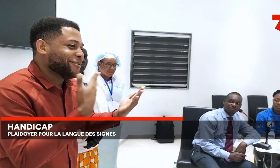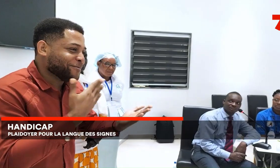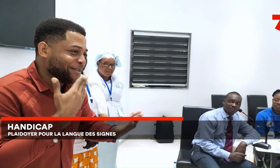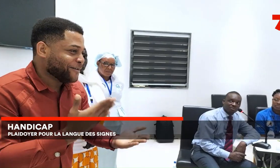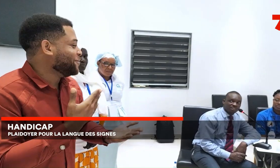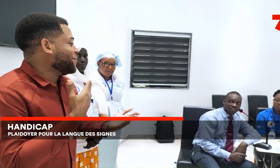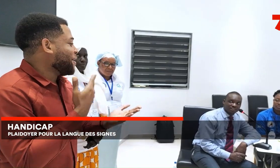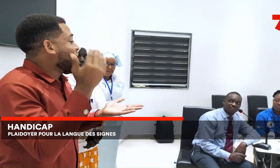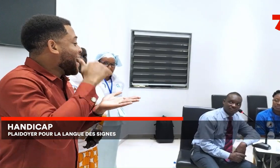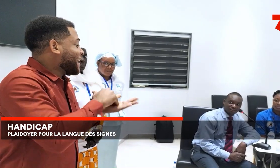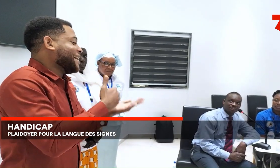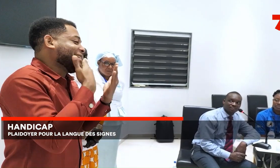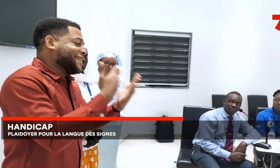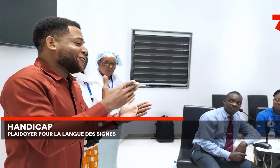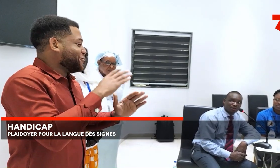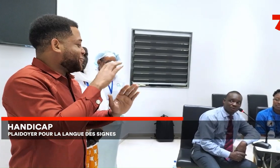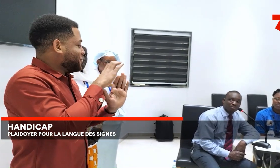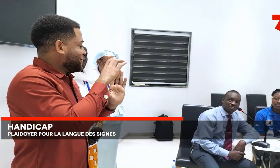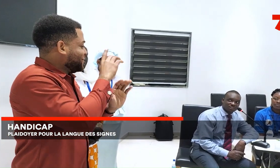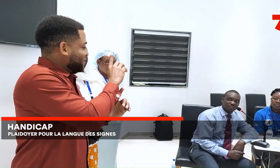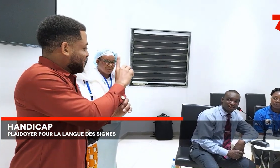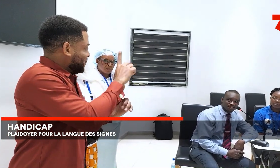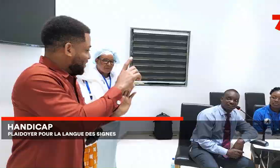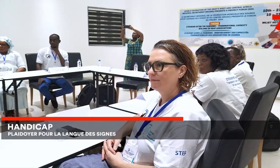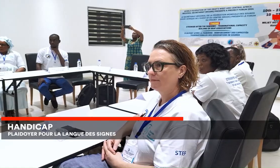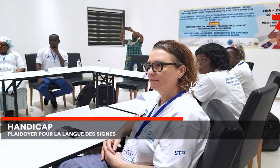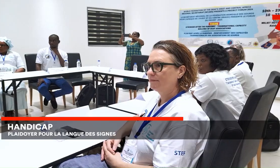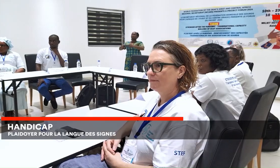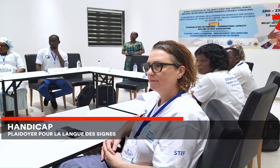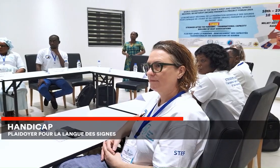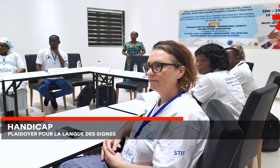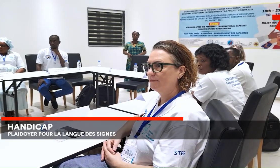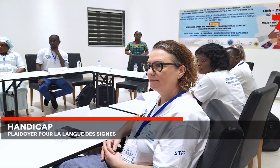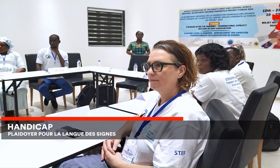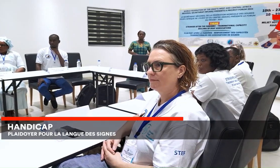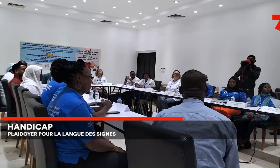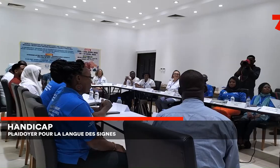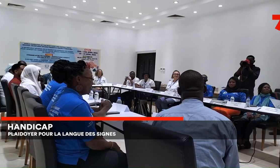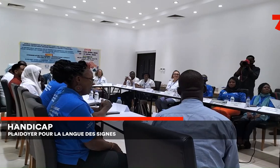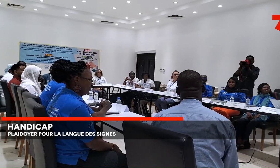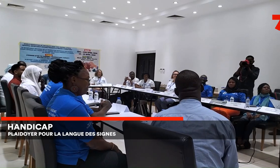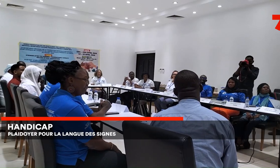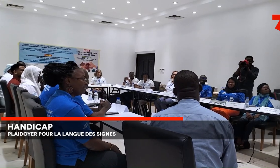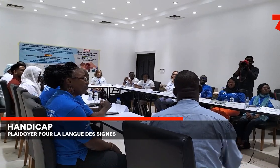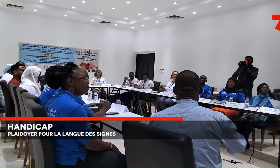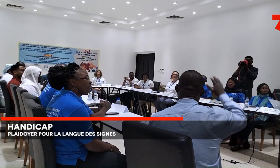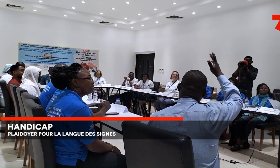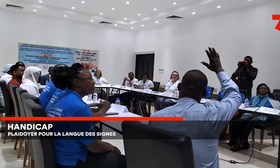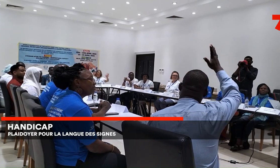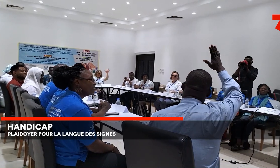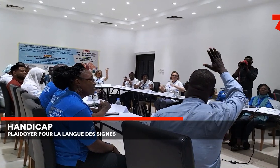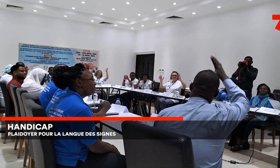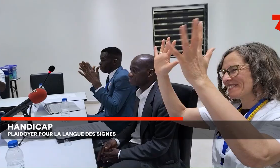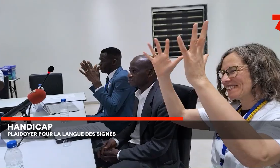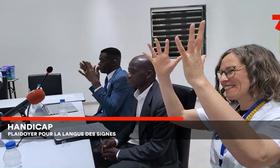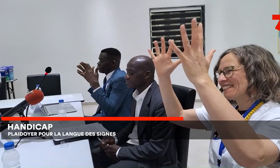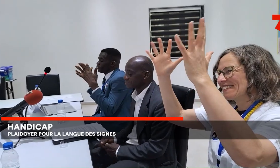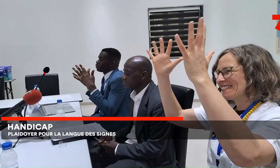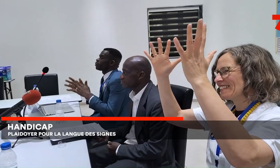accueillie par l'Association nationale des Sourds de Côte d'Ivoire, a permis à l'équipe du projet d'explorer les opportunités de promouvoir les initiatives en langage des